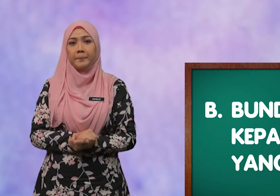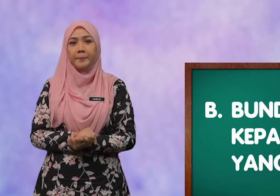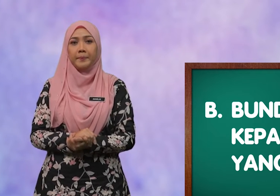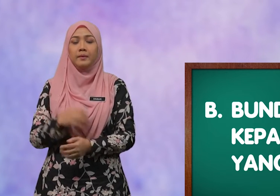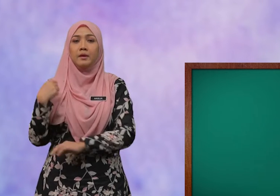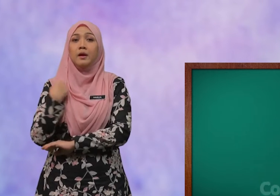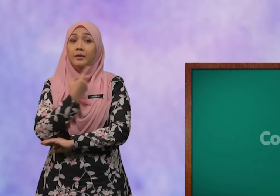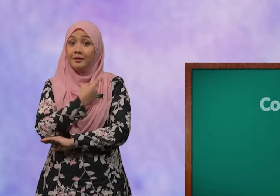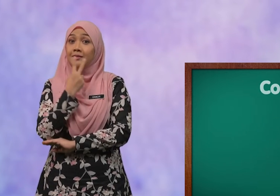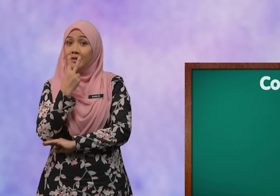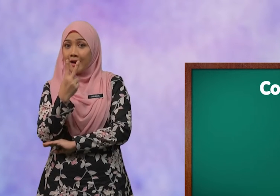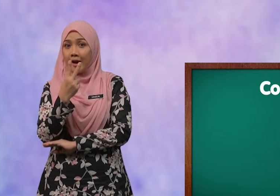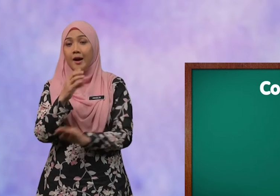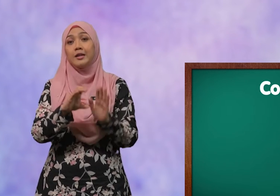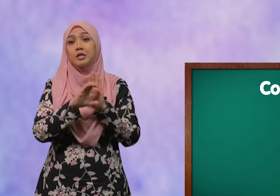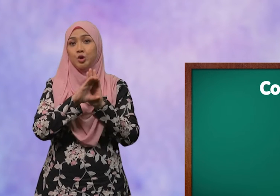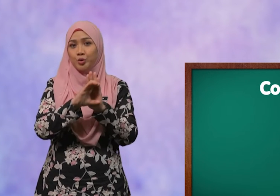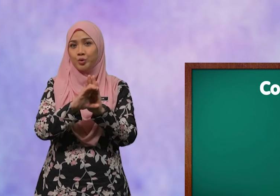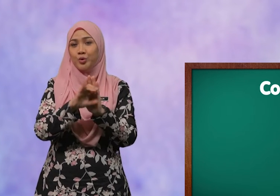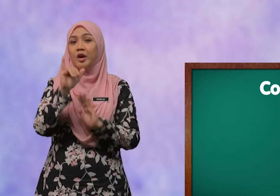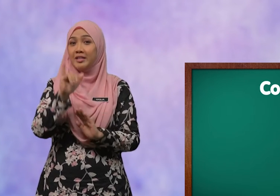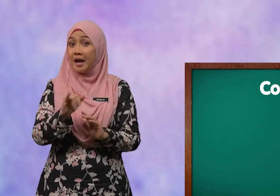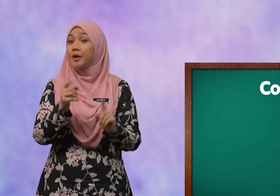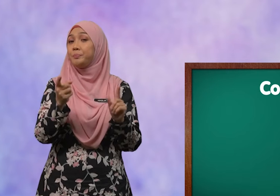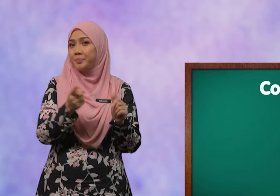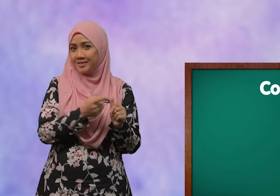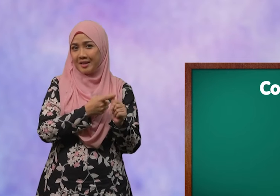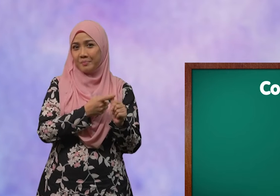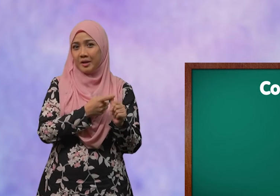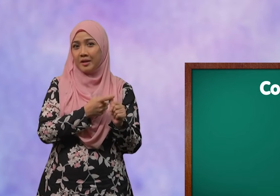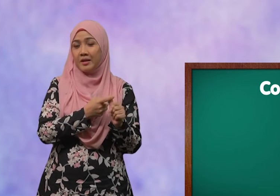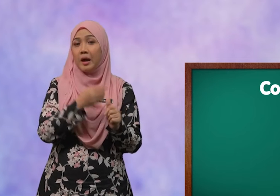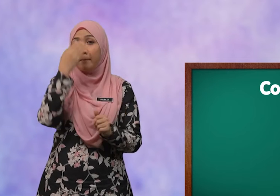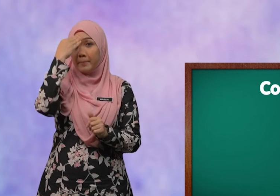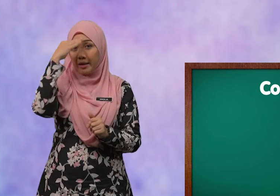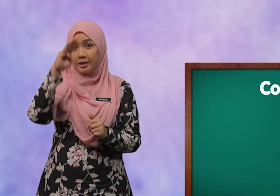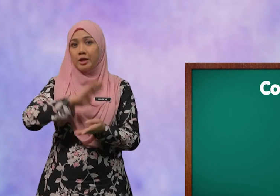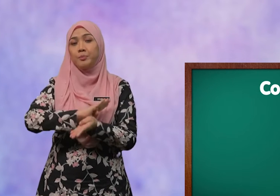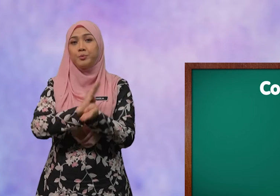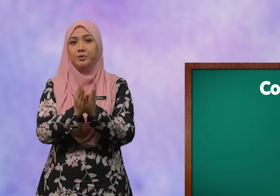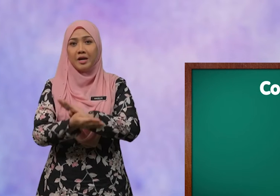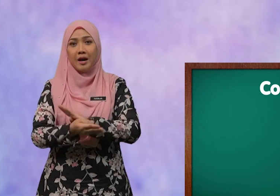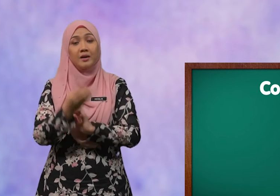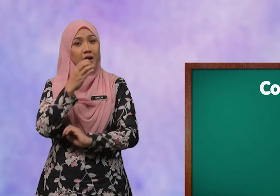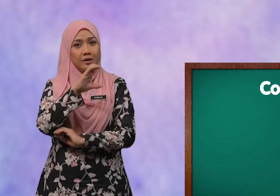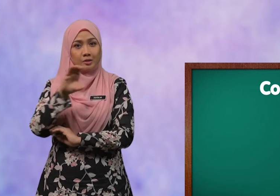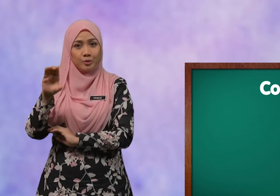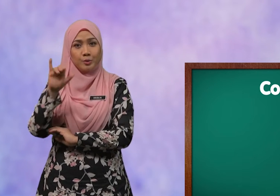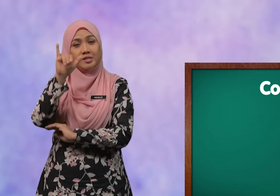Kita lihat contoh yang pertama bagi bundar ratus